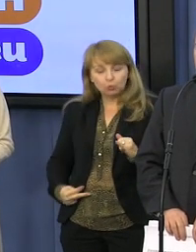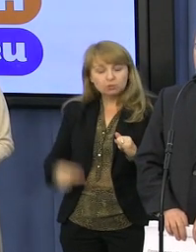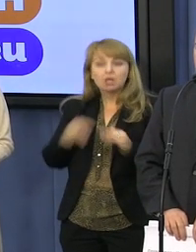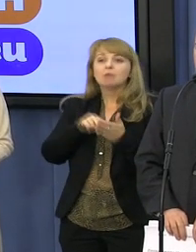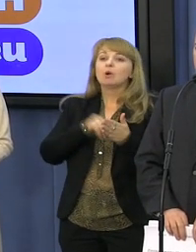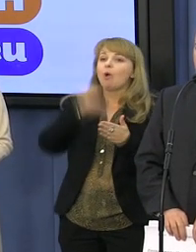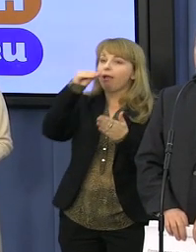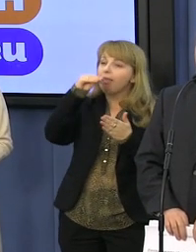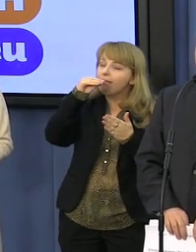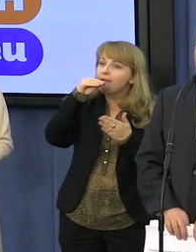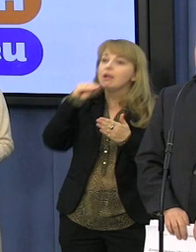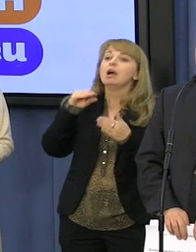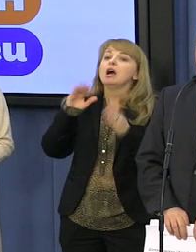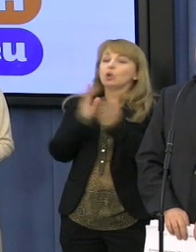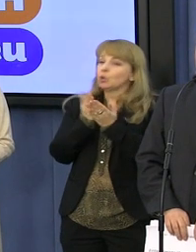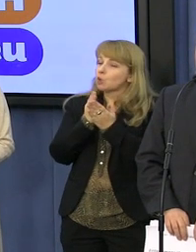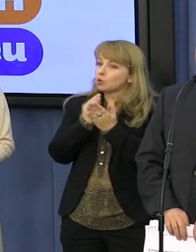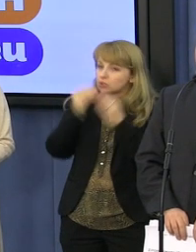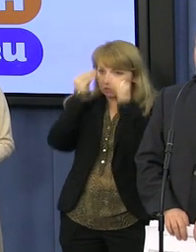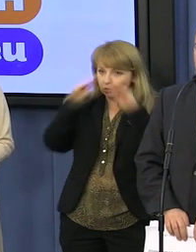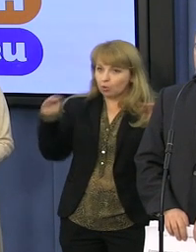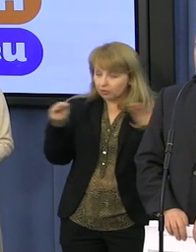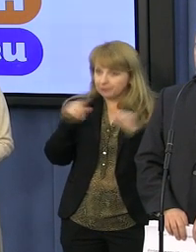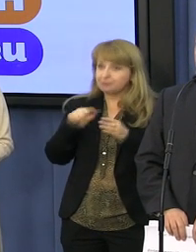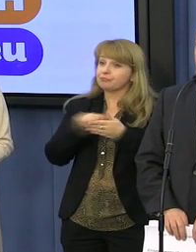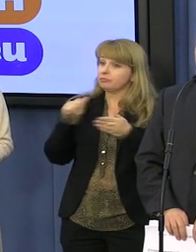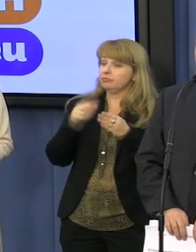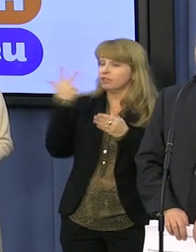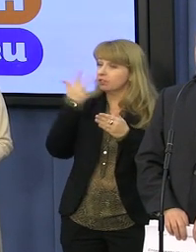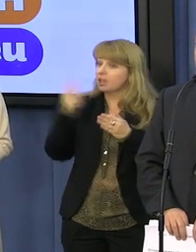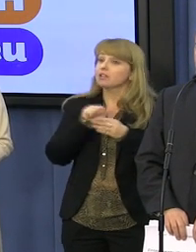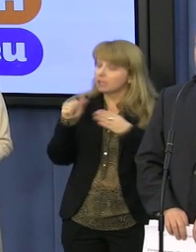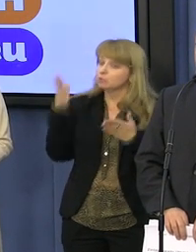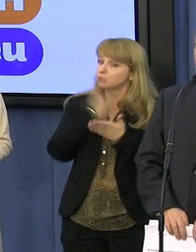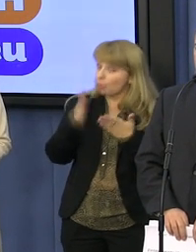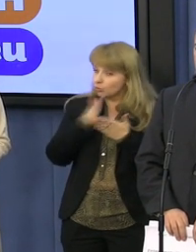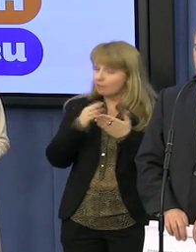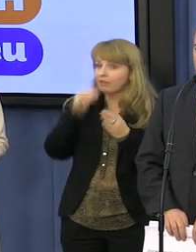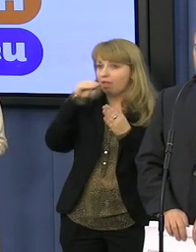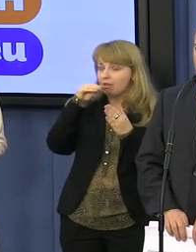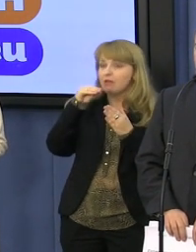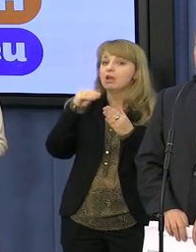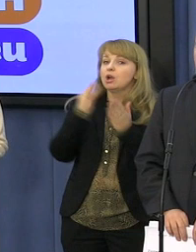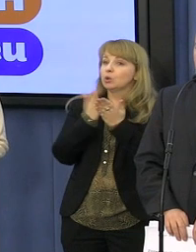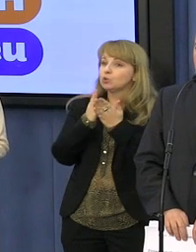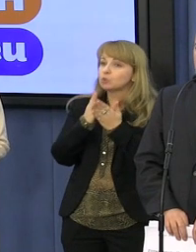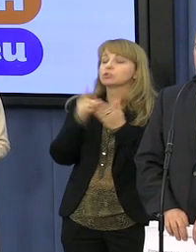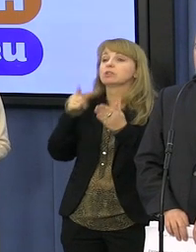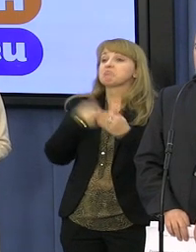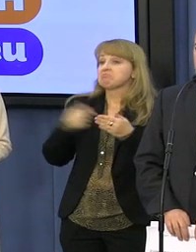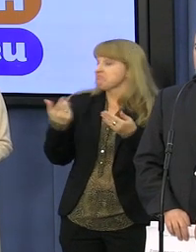podręcznika. Od trzech lat ten podręcznik jest przygotowywany i jak widzimy coś jest nie tak, skoro